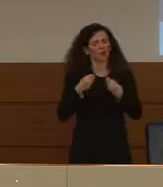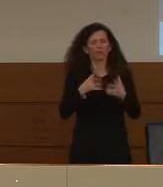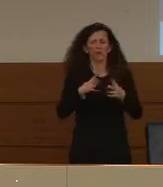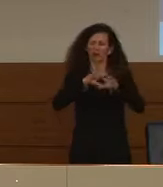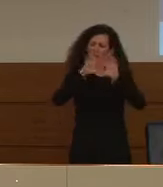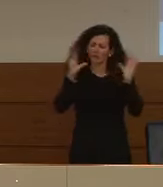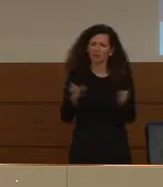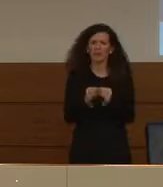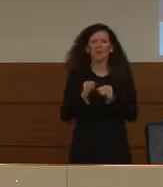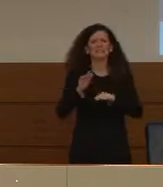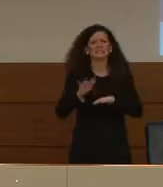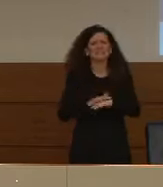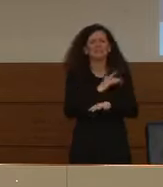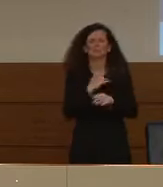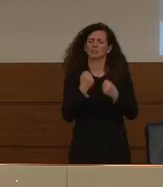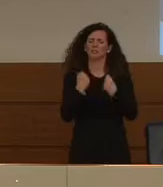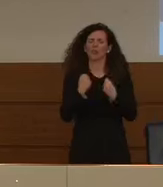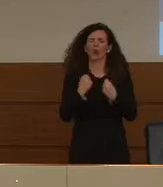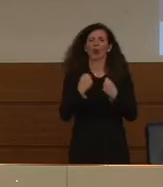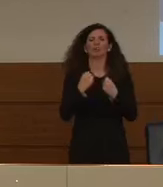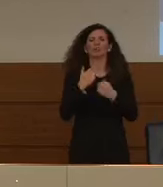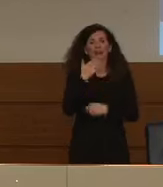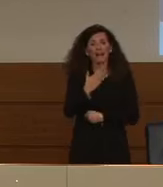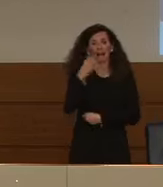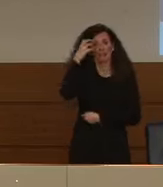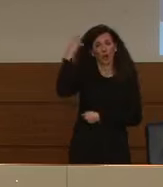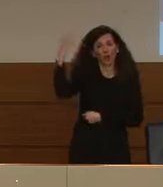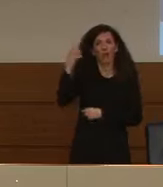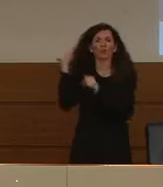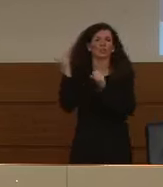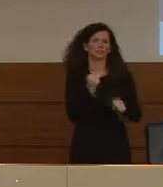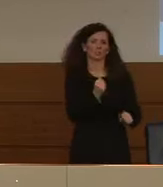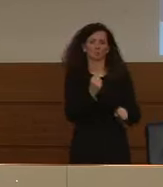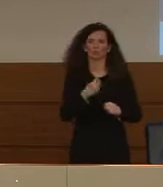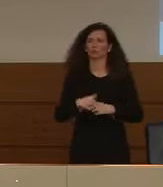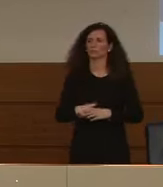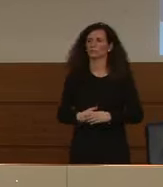con grandissima sensibilità da parte del Governo e di tutte le istituzioni.